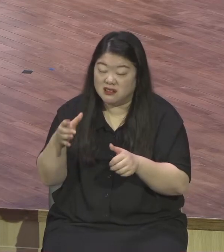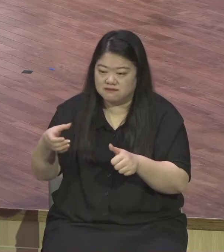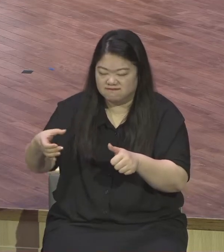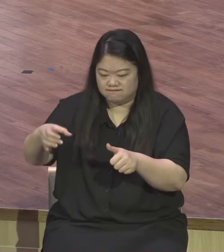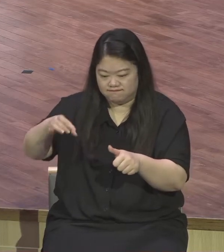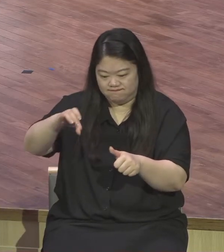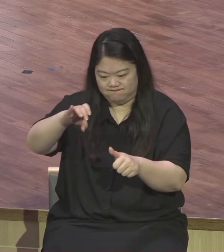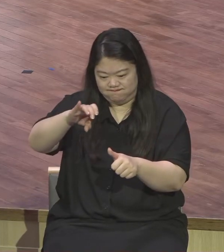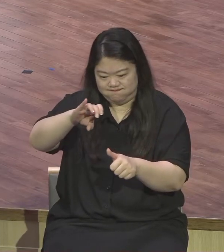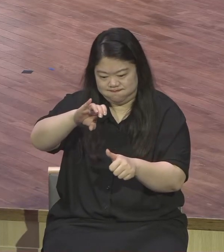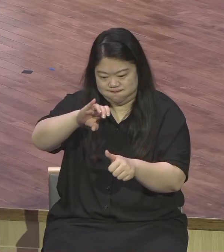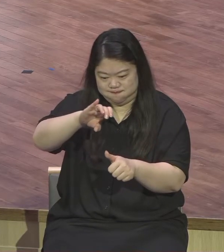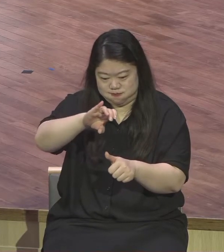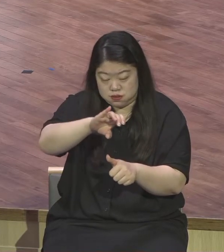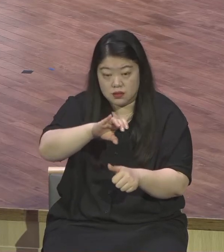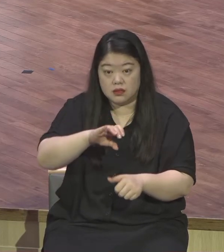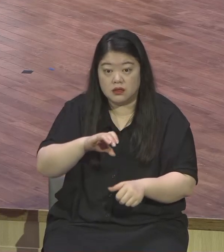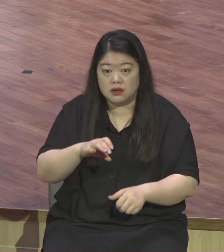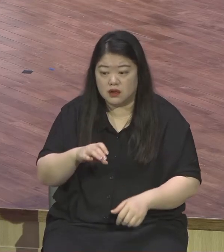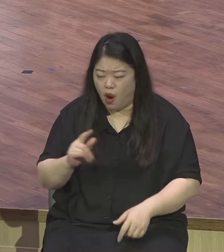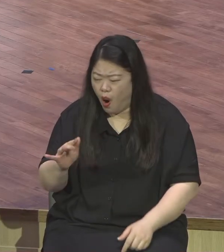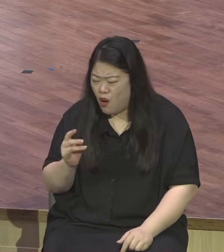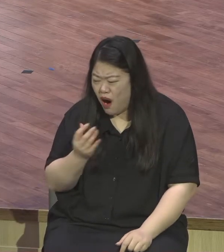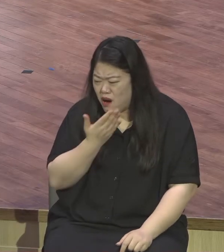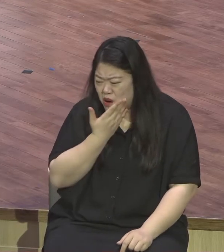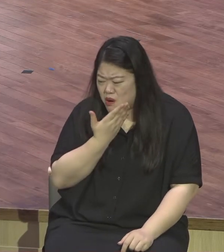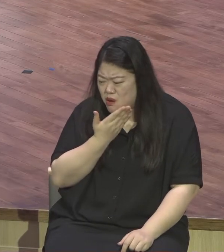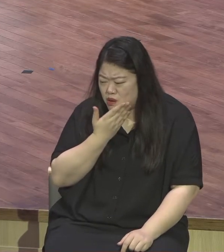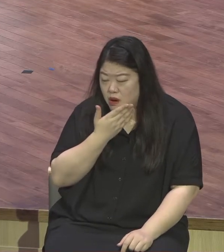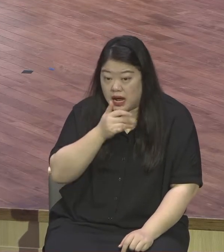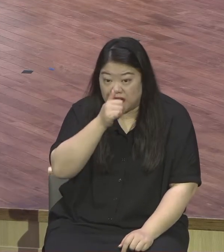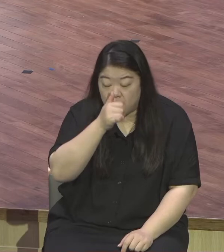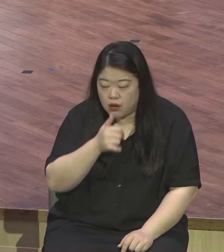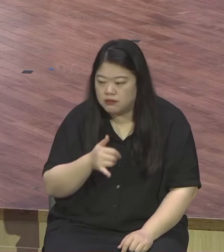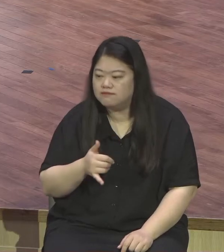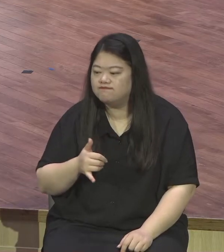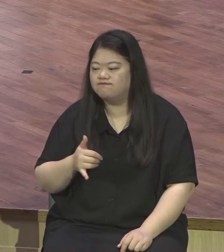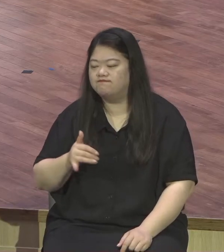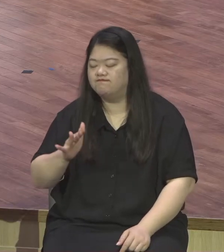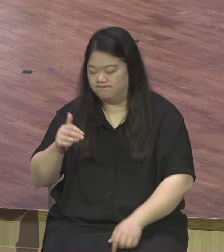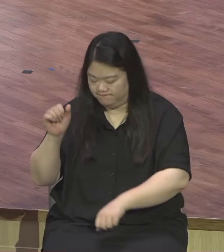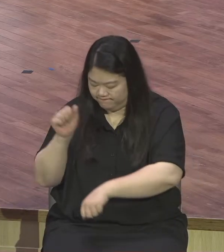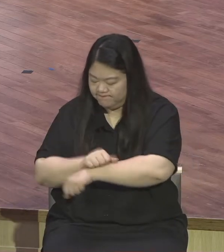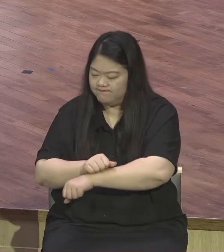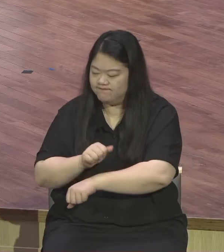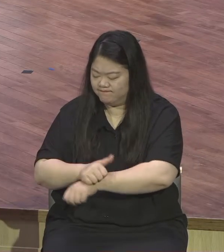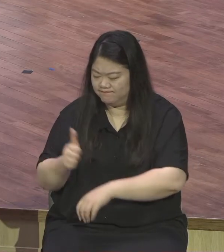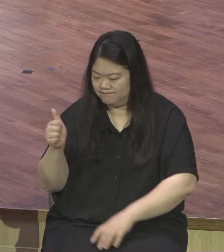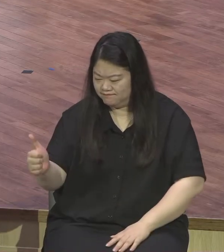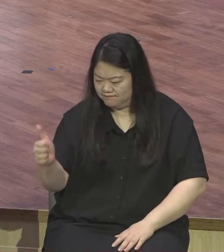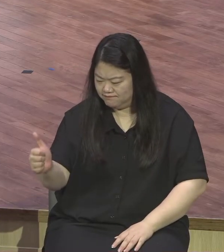예수님의 몸에 이 향유를 부을 수 있는 이런 은혜를 입었냐